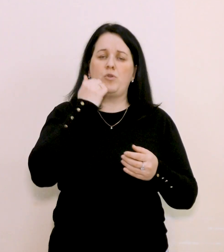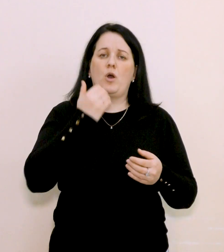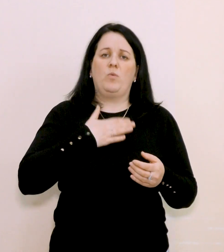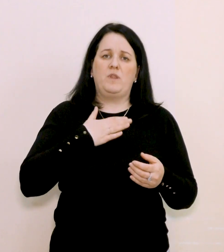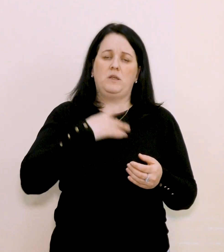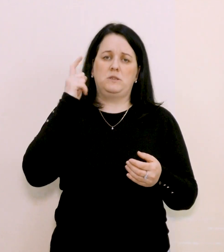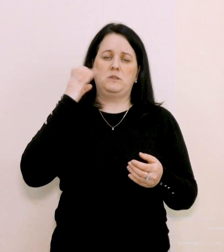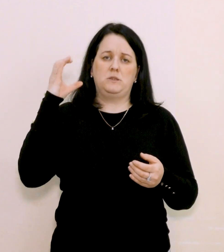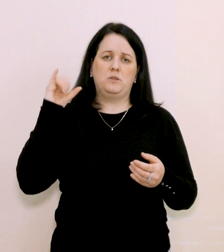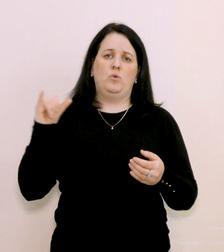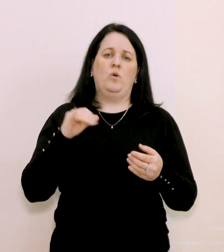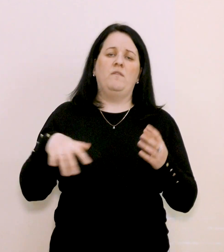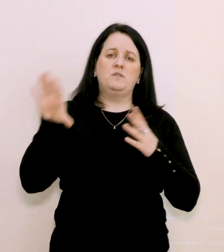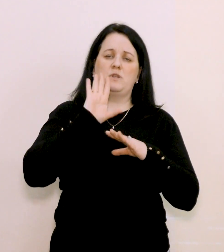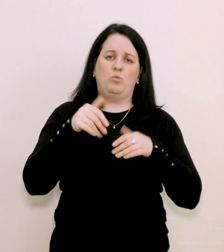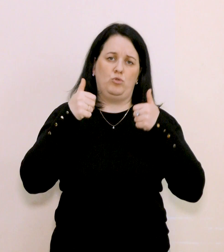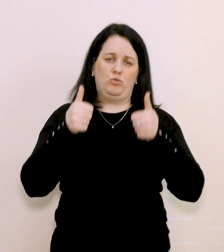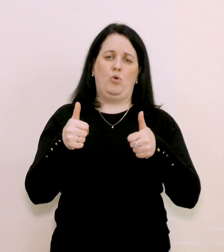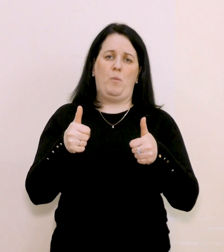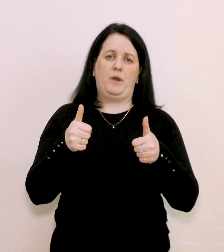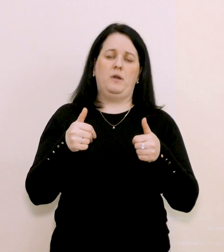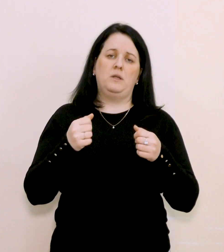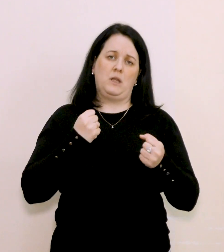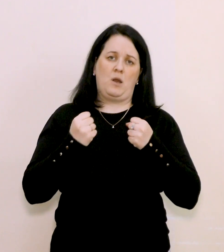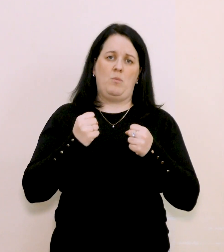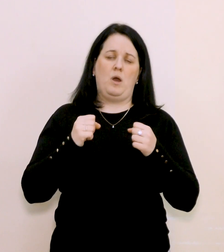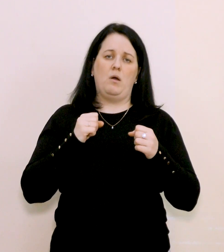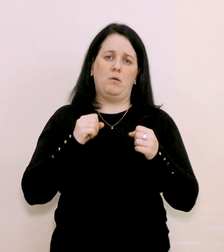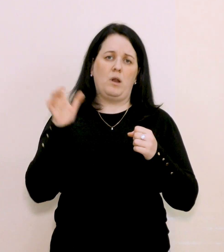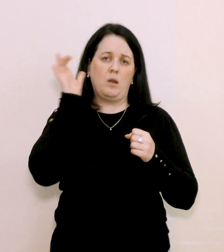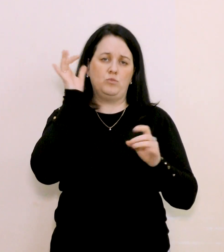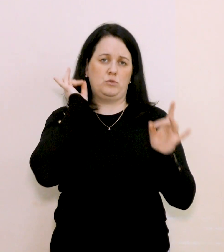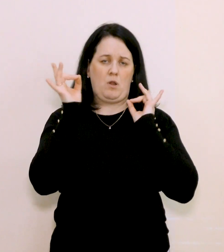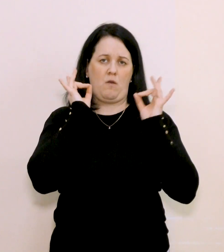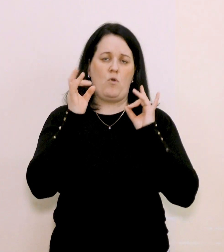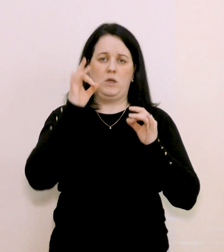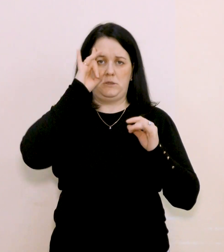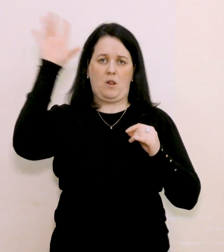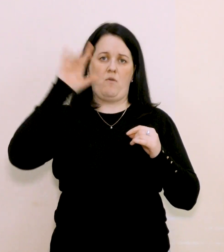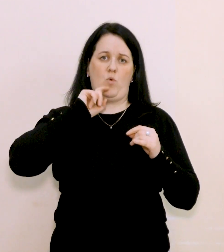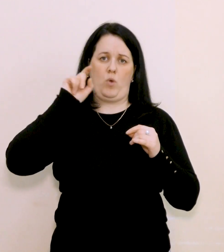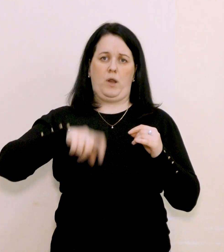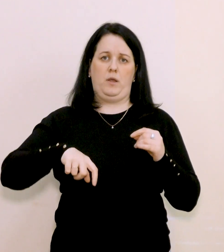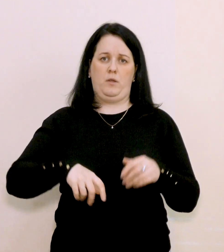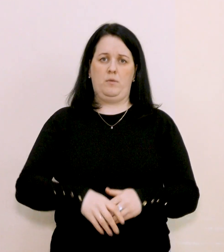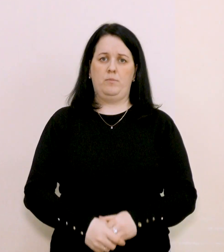нашим Збройним силам України. Все буде добре, тримаємося, реагуємо на тривоги. Слава Україні! Дякую!